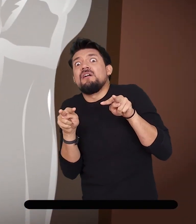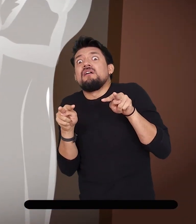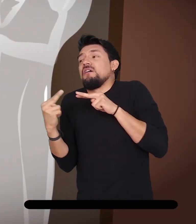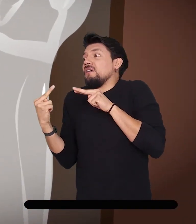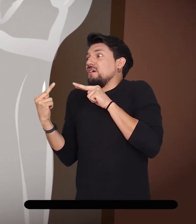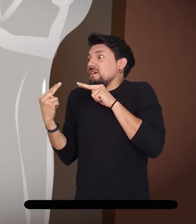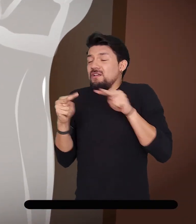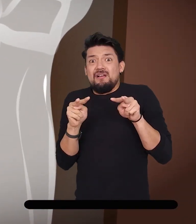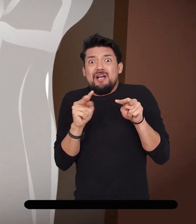muerte.